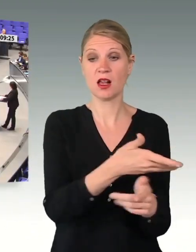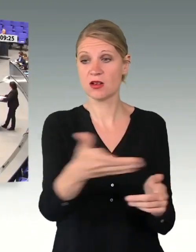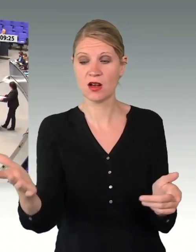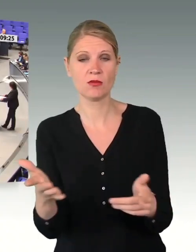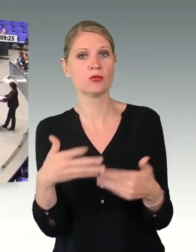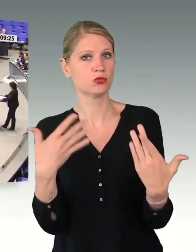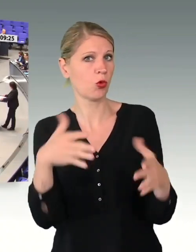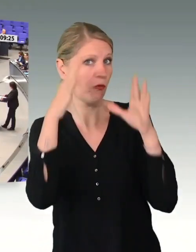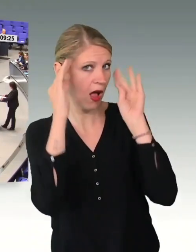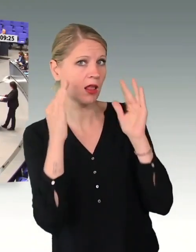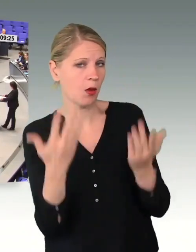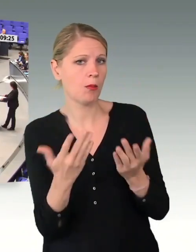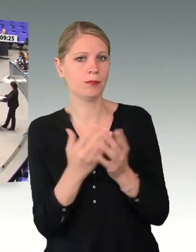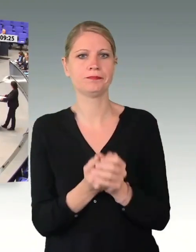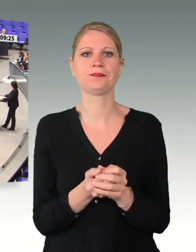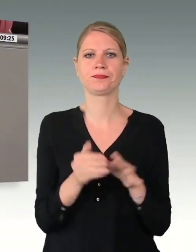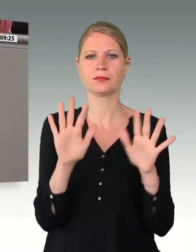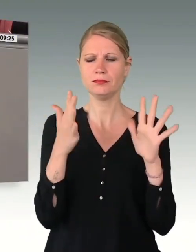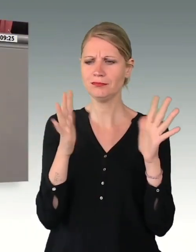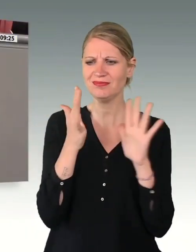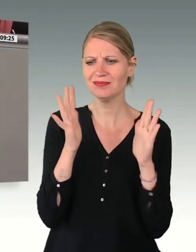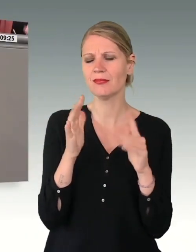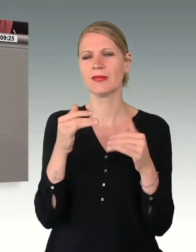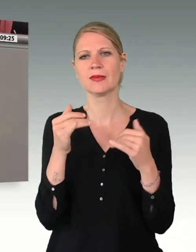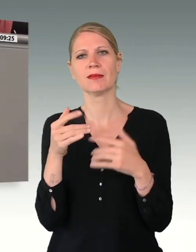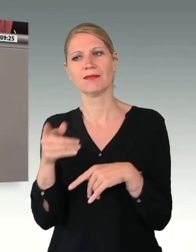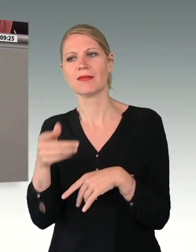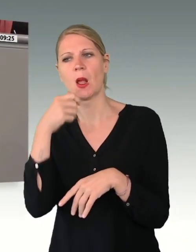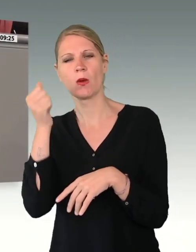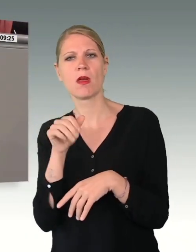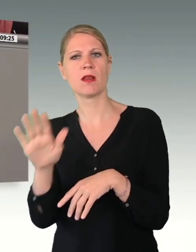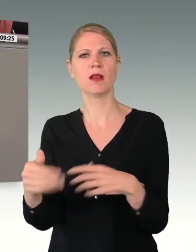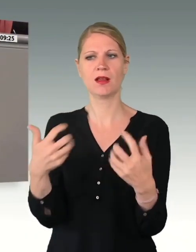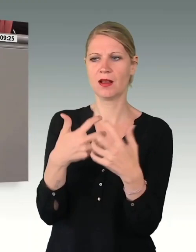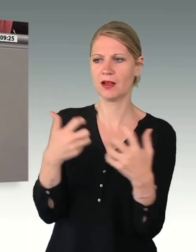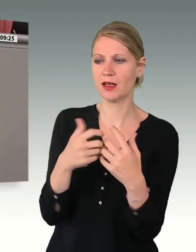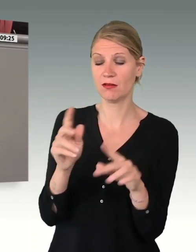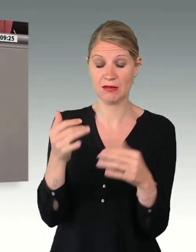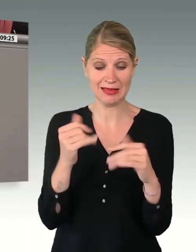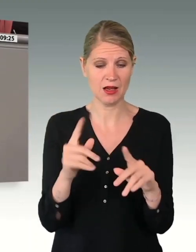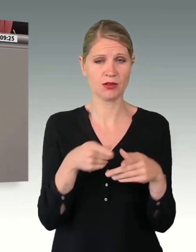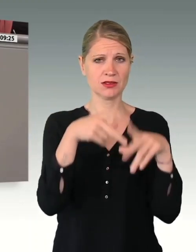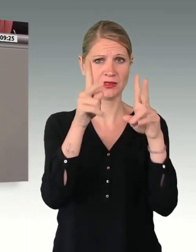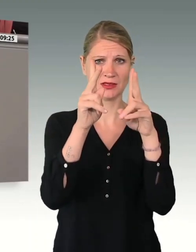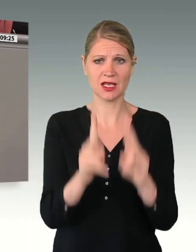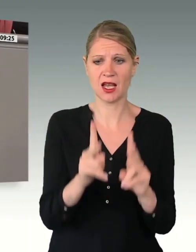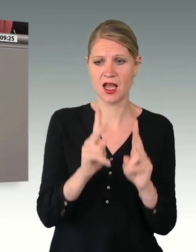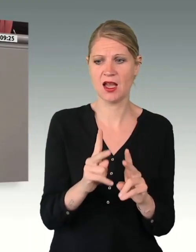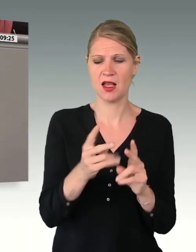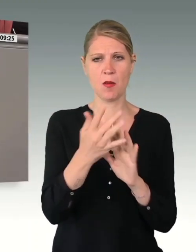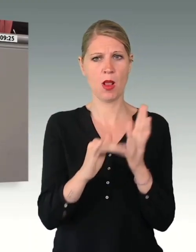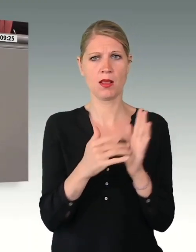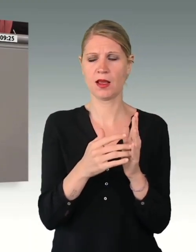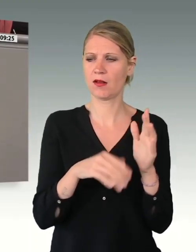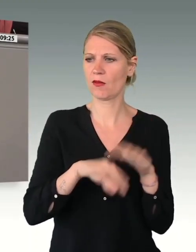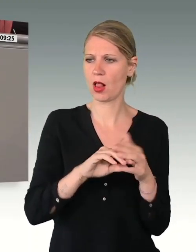Der Krieg in der Ukraine und die damit verbundenen Verwerfungen im sicherheitspolitischen Gefüge haben zur Folge, dass